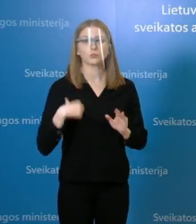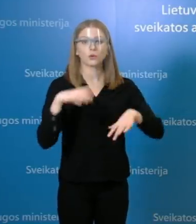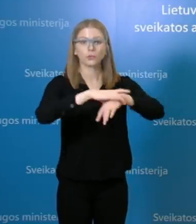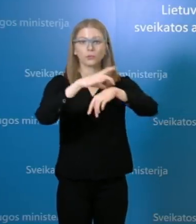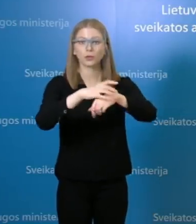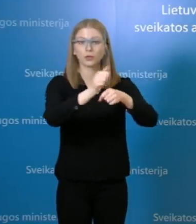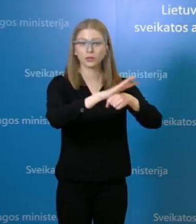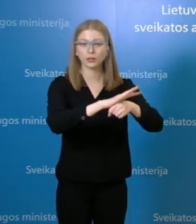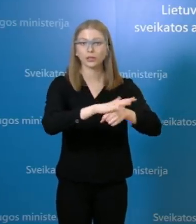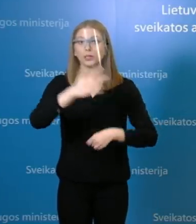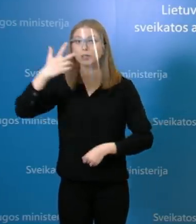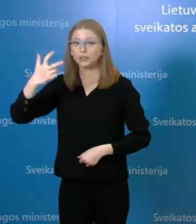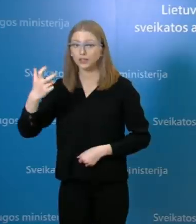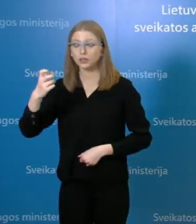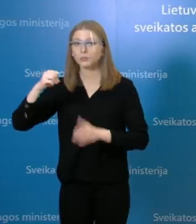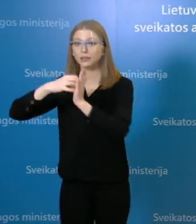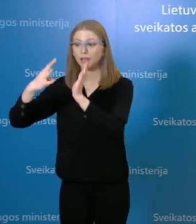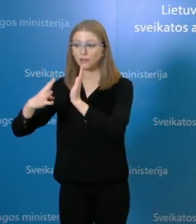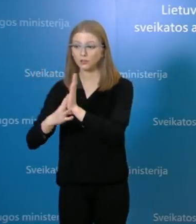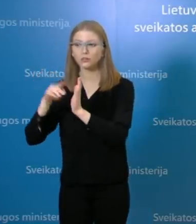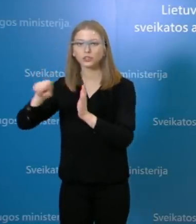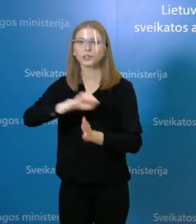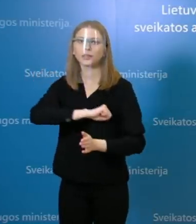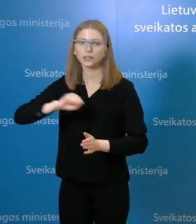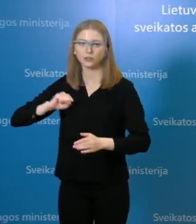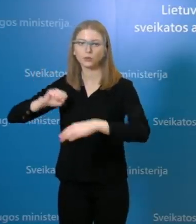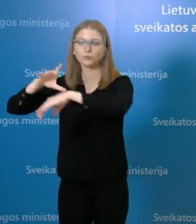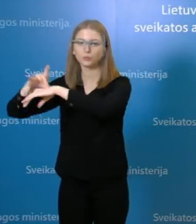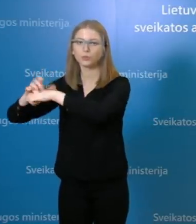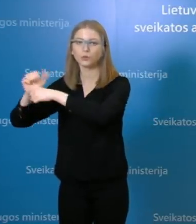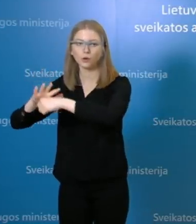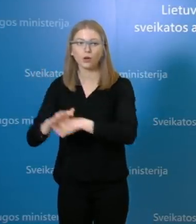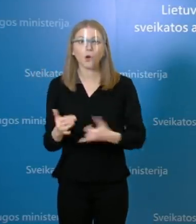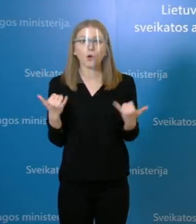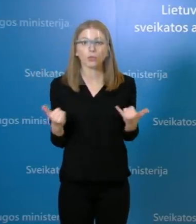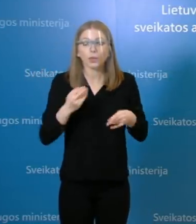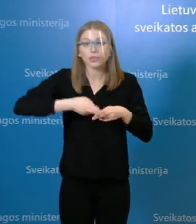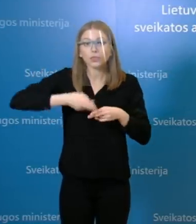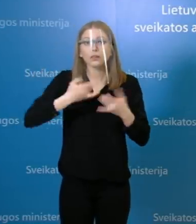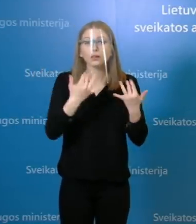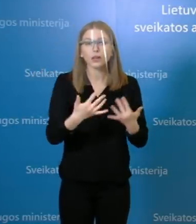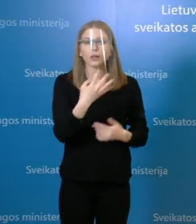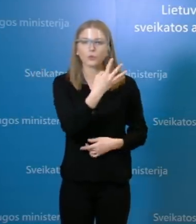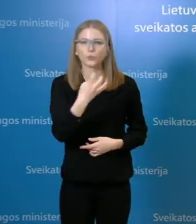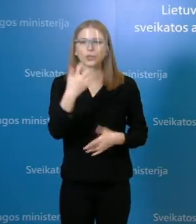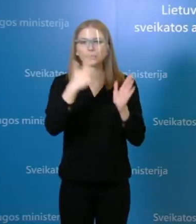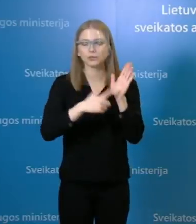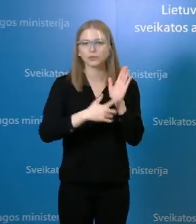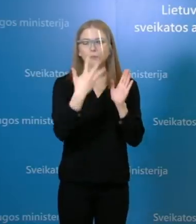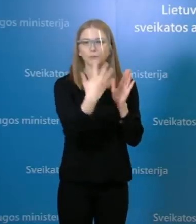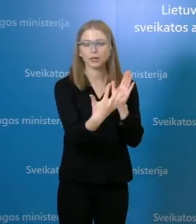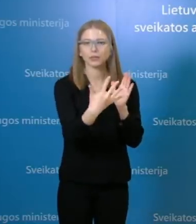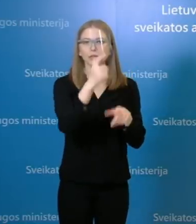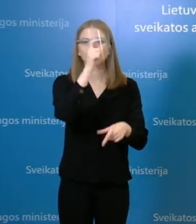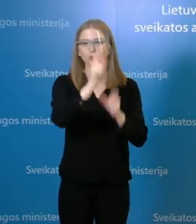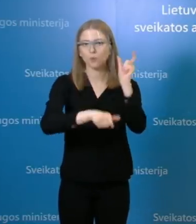319 sveikatos priežiūros specialistų susirgymai. Sergančios žmonių skaičius yra 475. Per